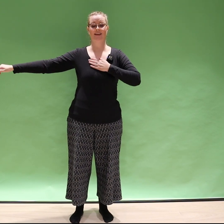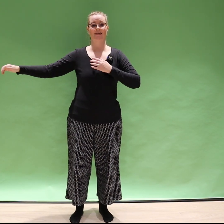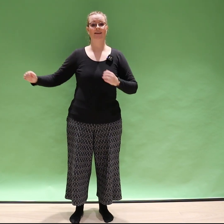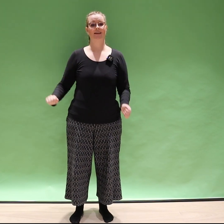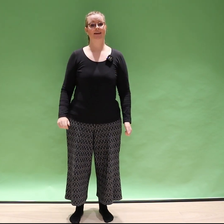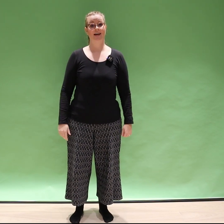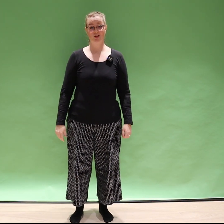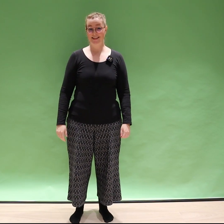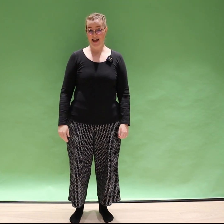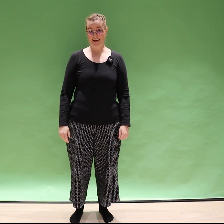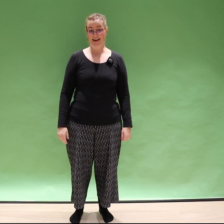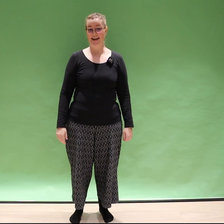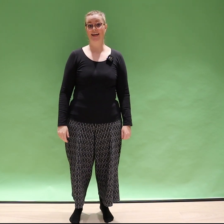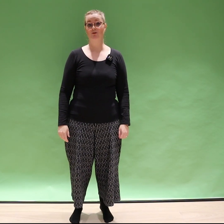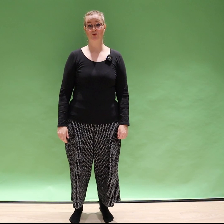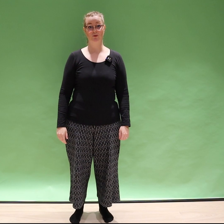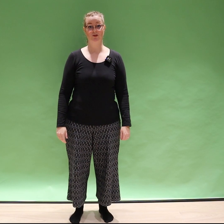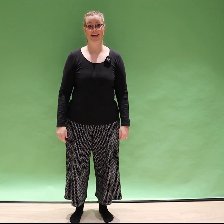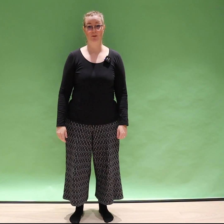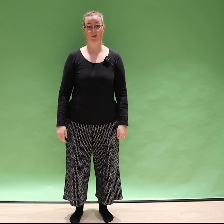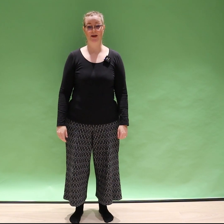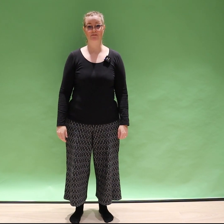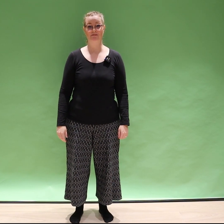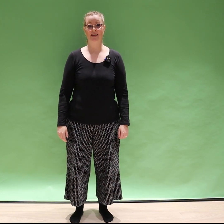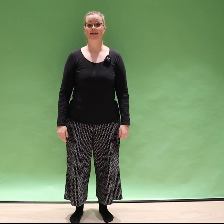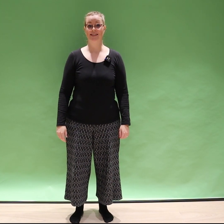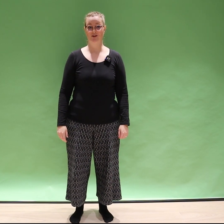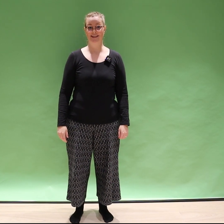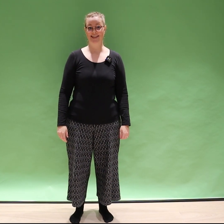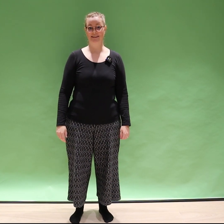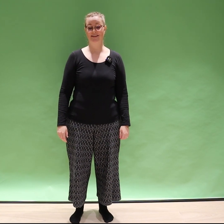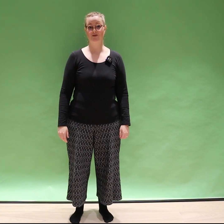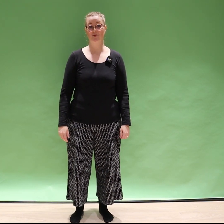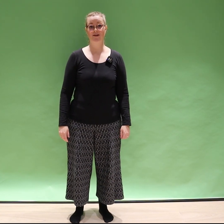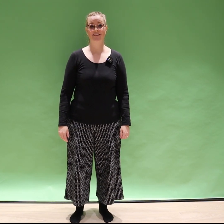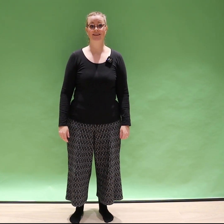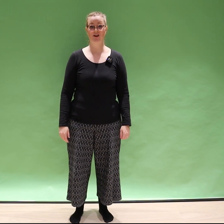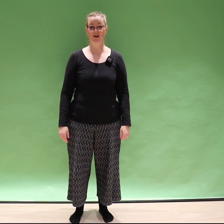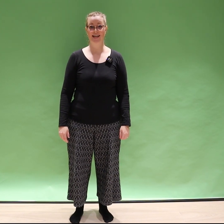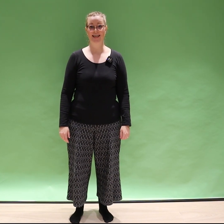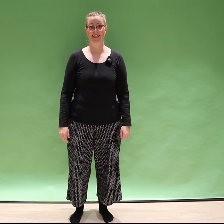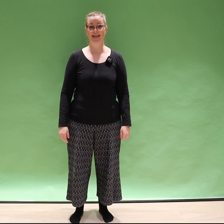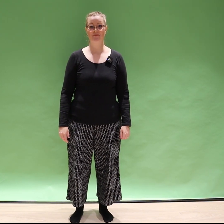Ja jos tääkin edelleen tuntuu tosi helpolle, niin sä voit lisätä taas mukaan jalkojen liikkeen.